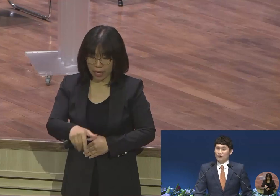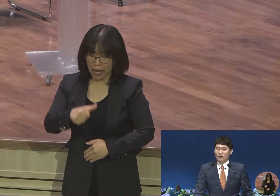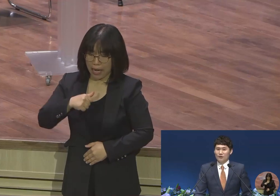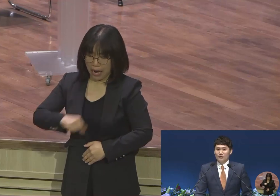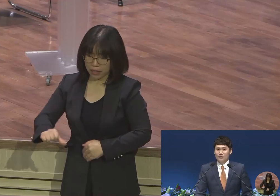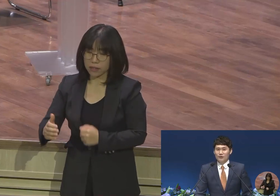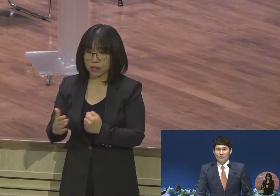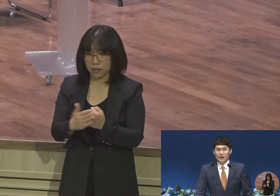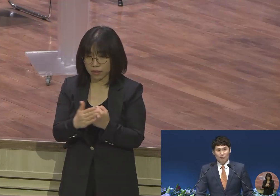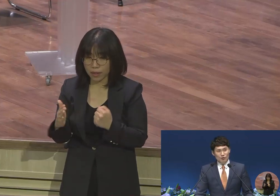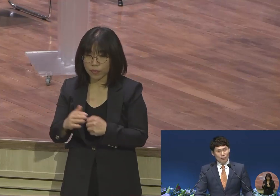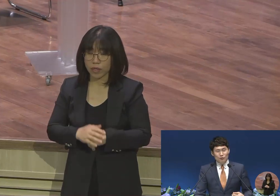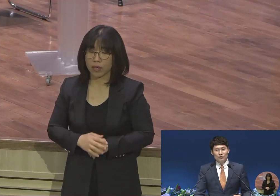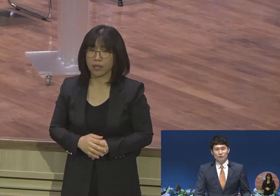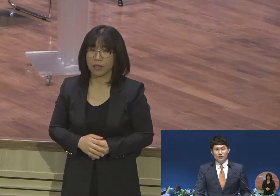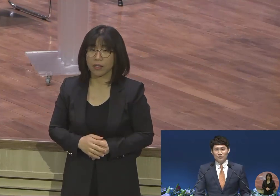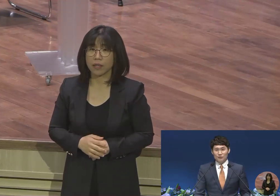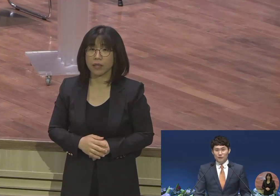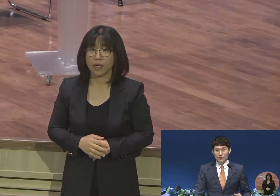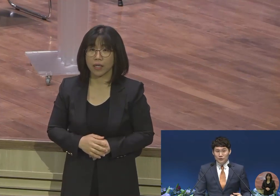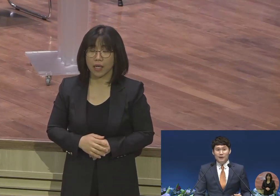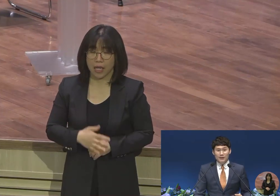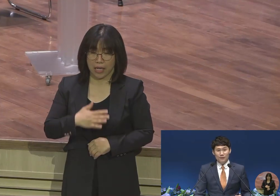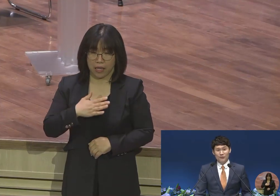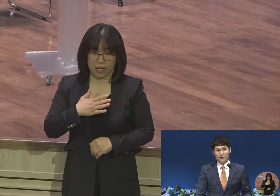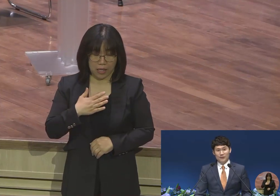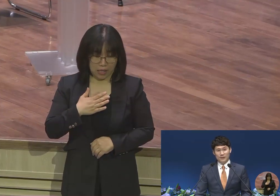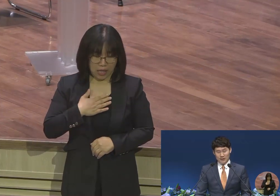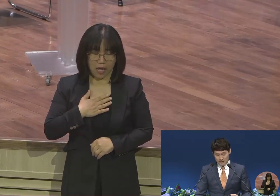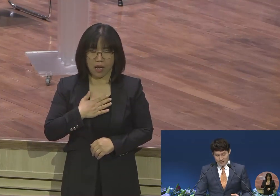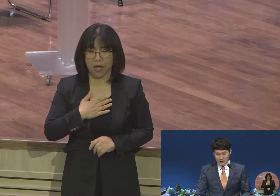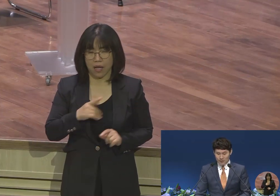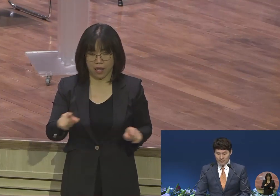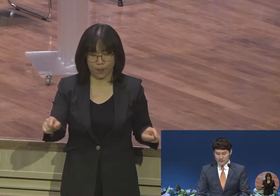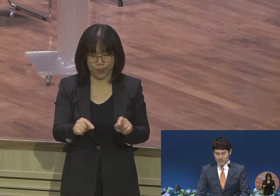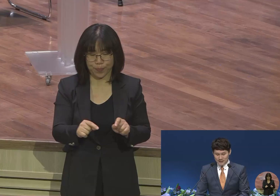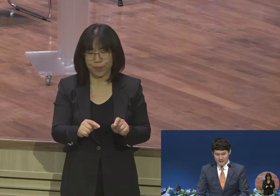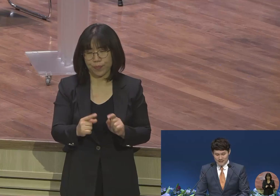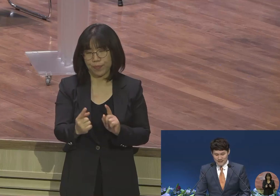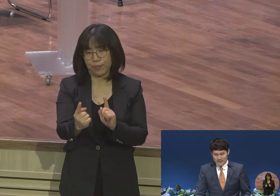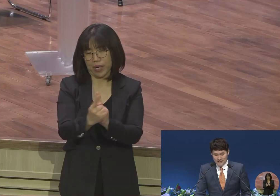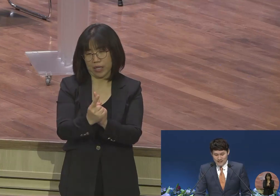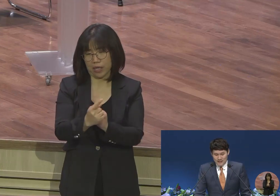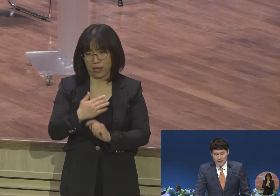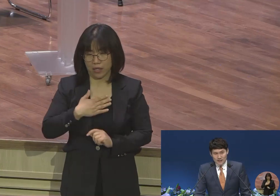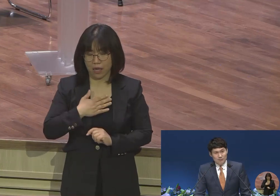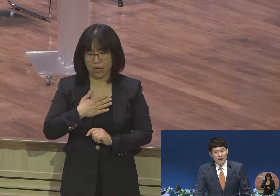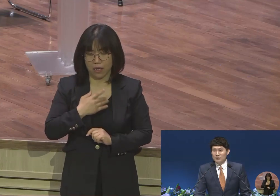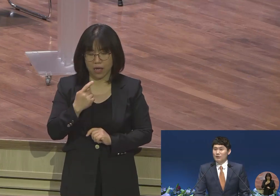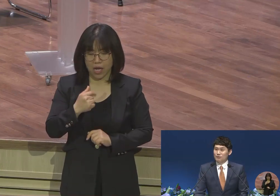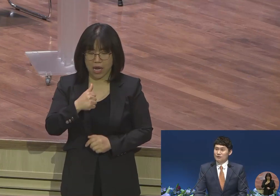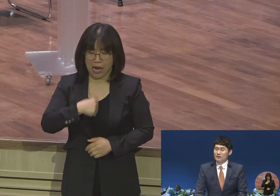한 번도 본 적이 없는 저를 만나러 나오게 됐습니다 참 가슴 아픈